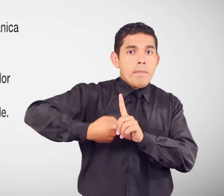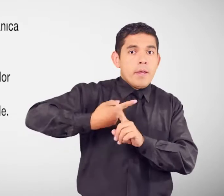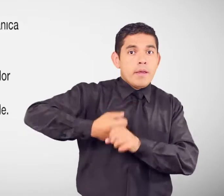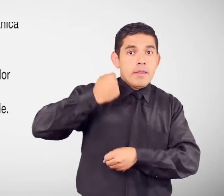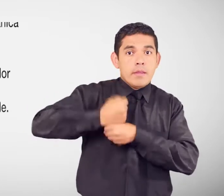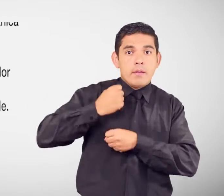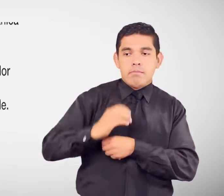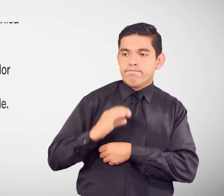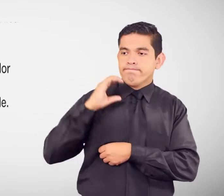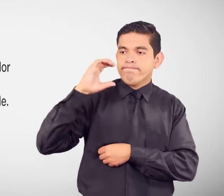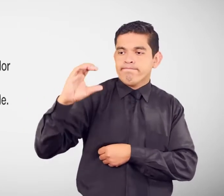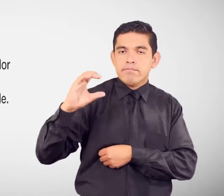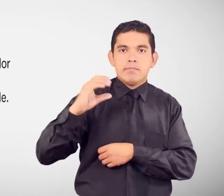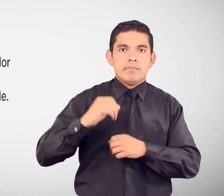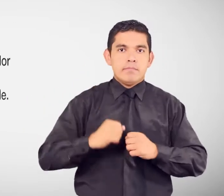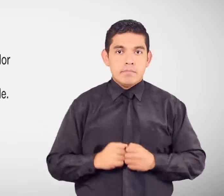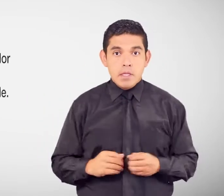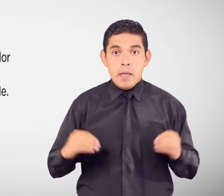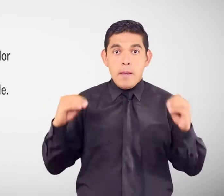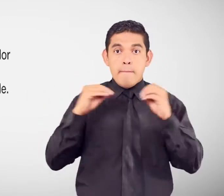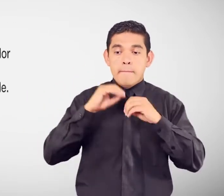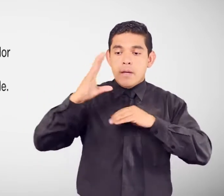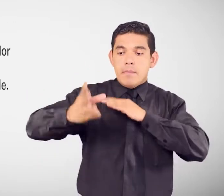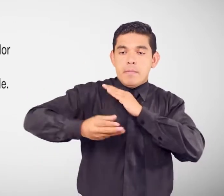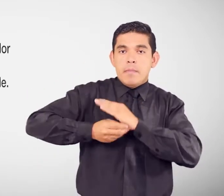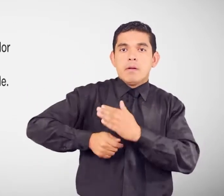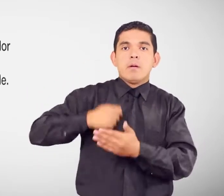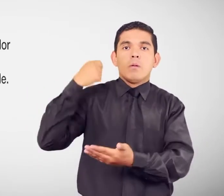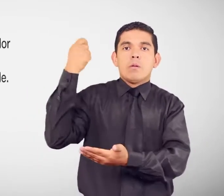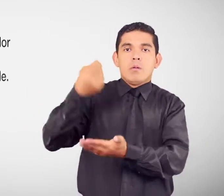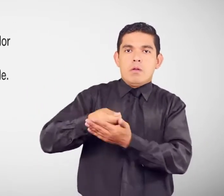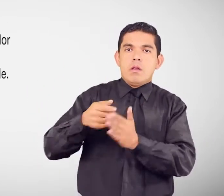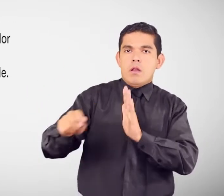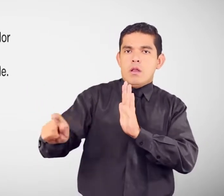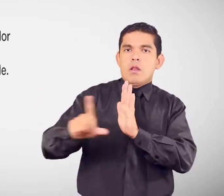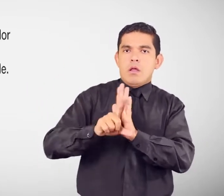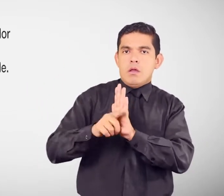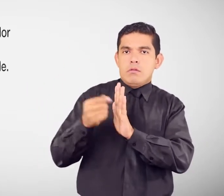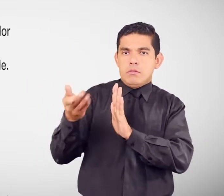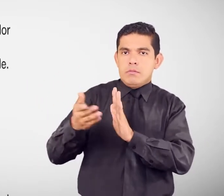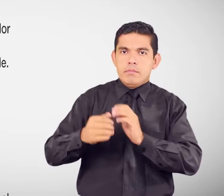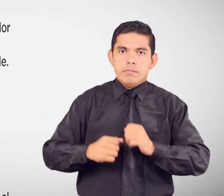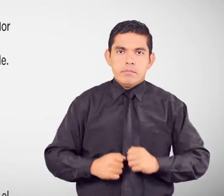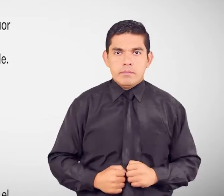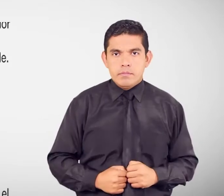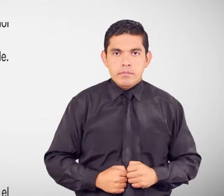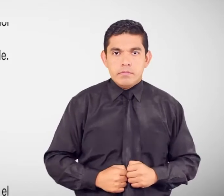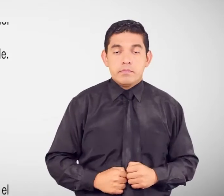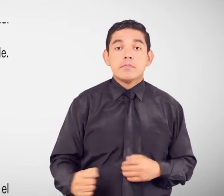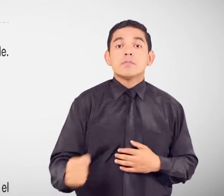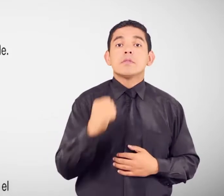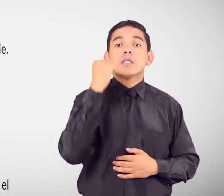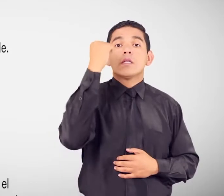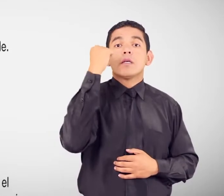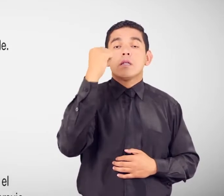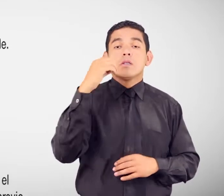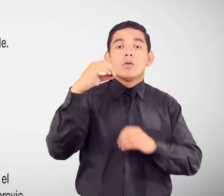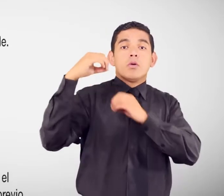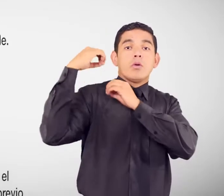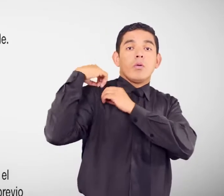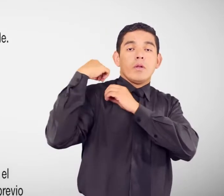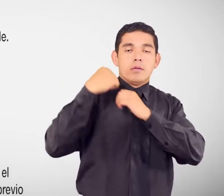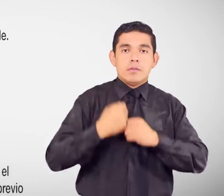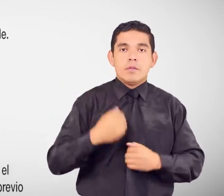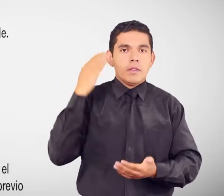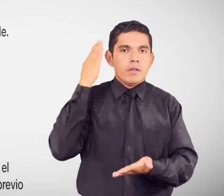discapacidad Adicional a la indemnización legal que te corresponde Derechos y obligaciones Terminación de